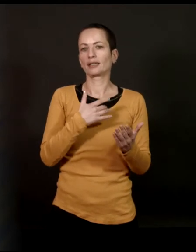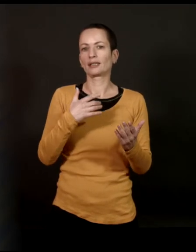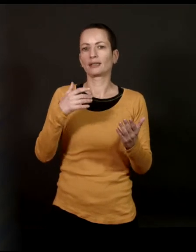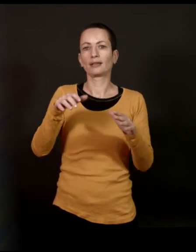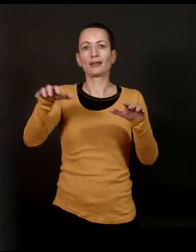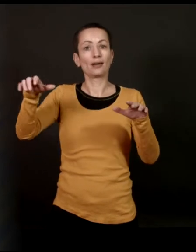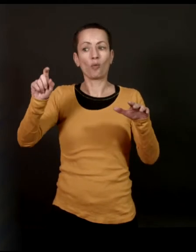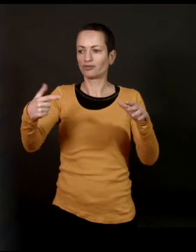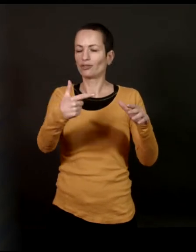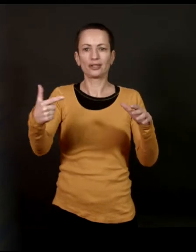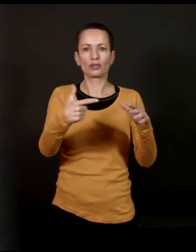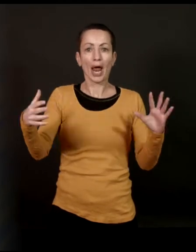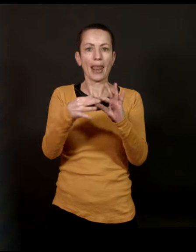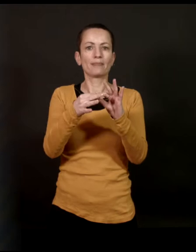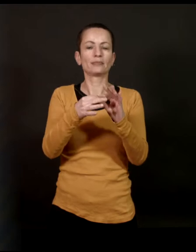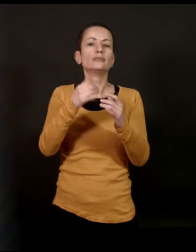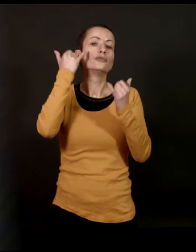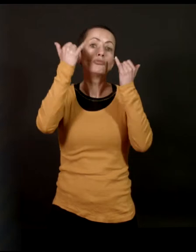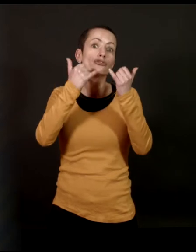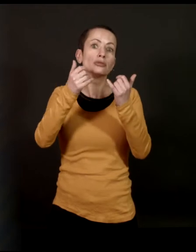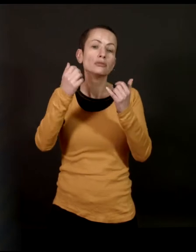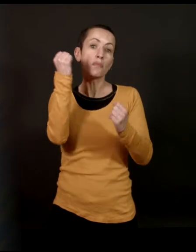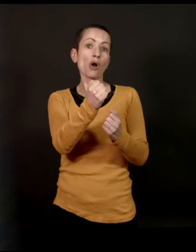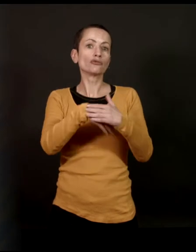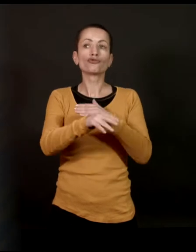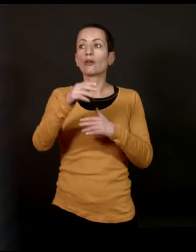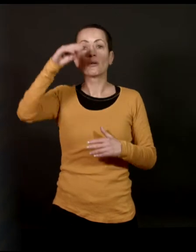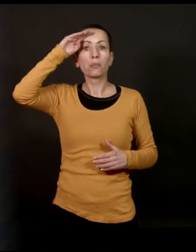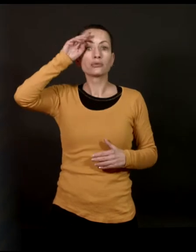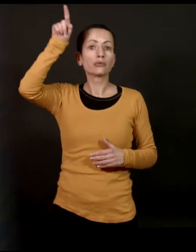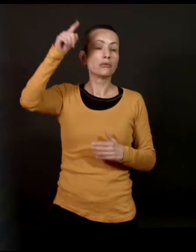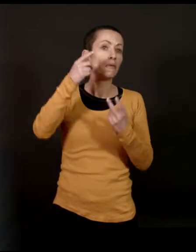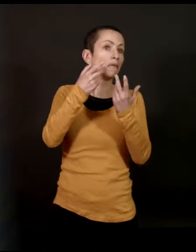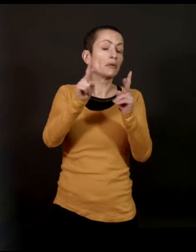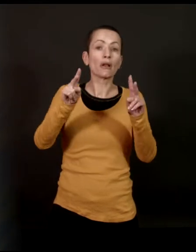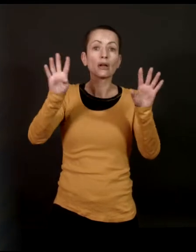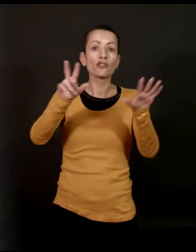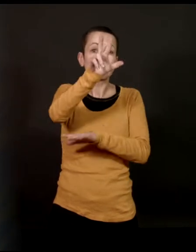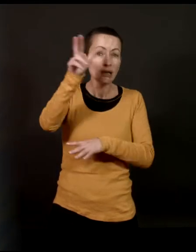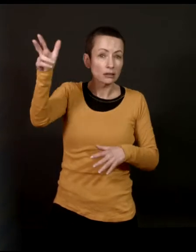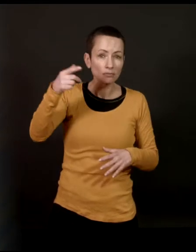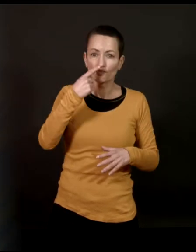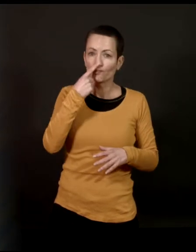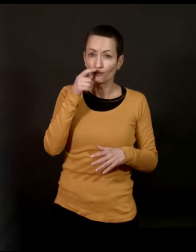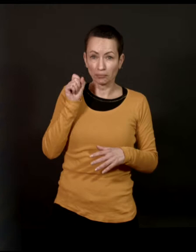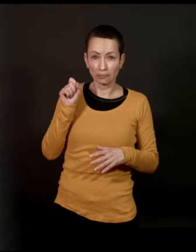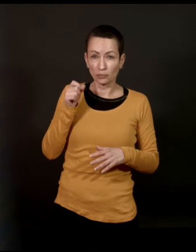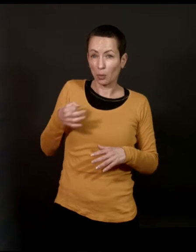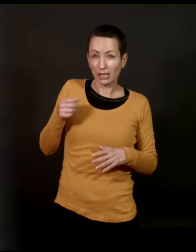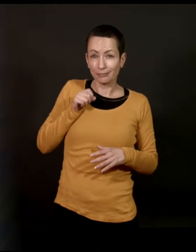l'un ne va pas sans l'autre. Je suis persuadée que si ce meurtre dans un bureau de poste avait eu lieu, je dis n'importe quoi, à Aubervilliers, je ne pas persuadée qu'on serait